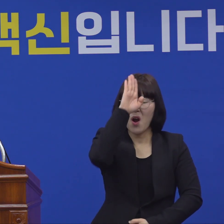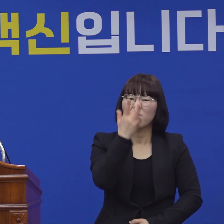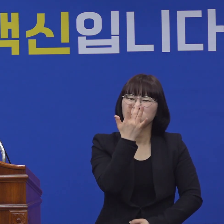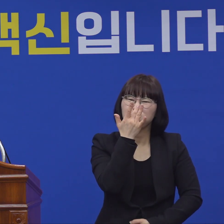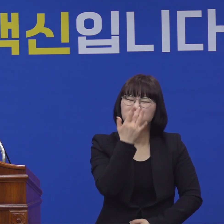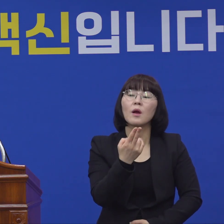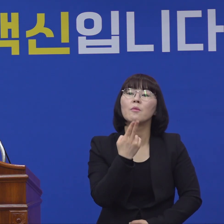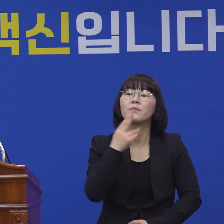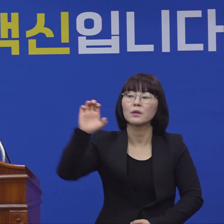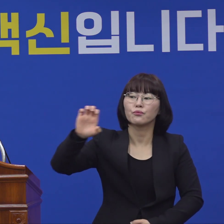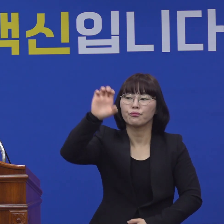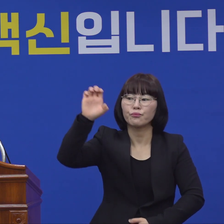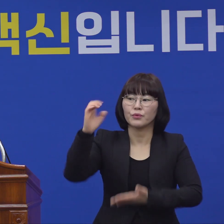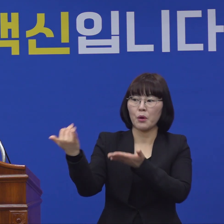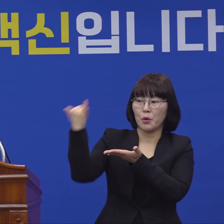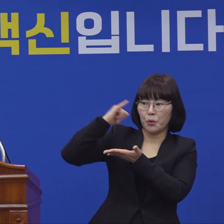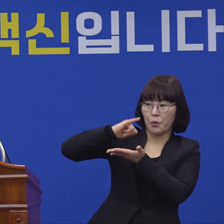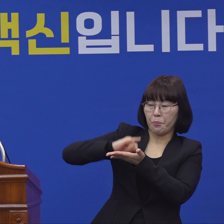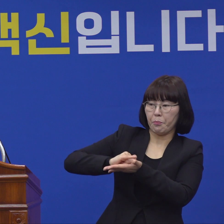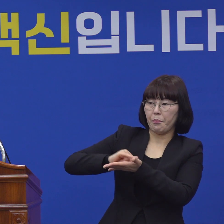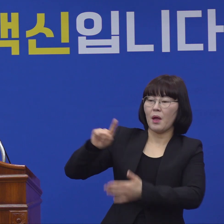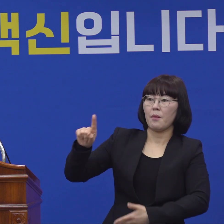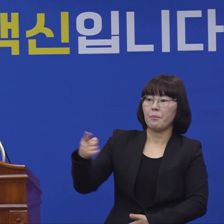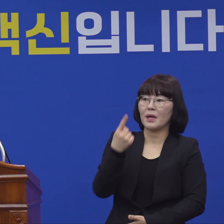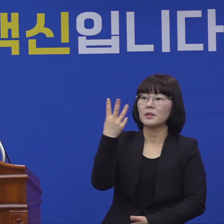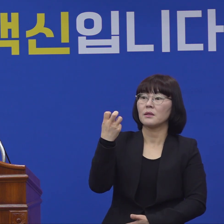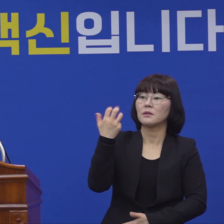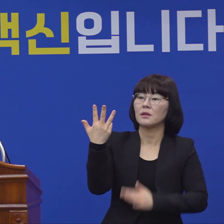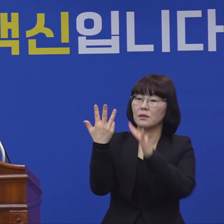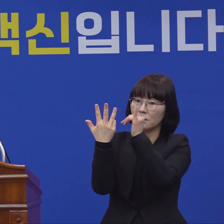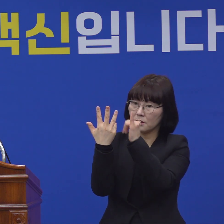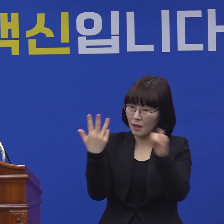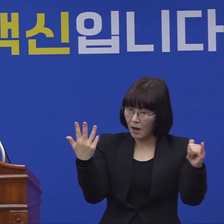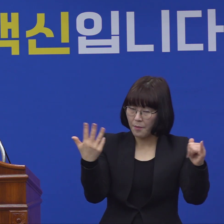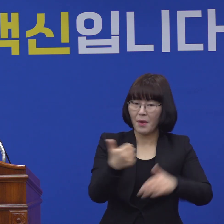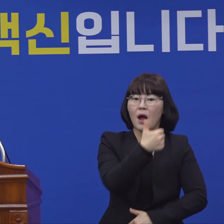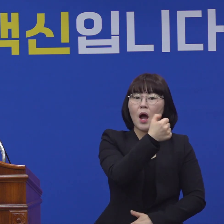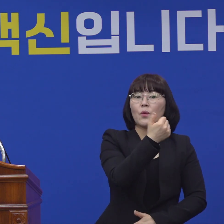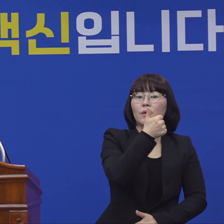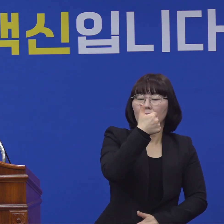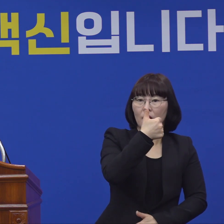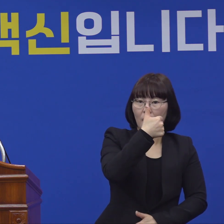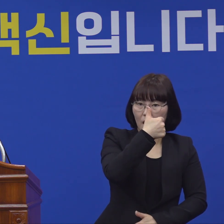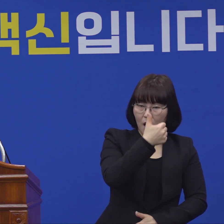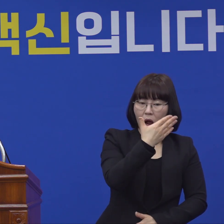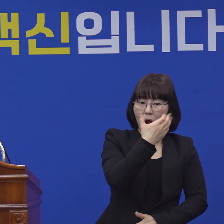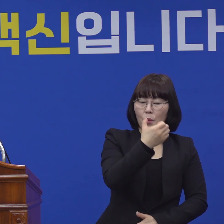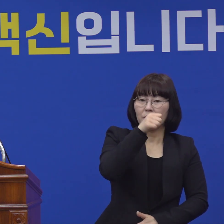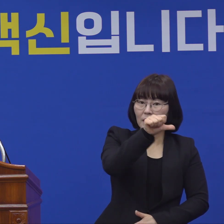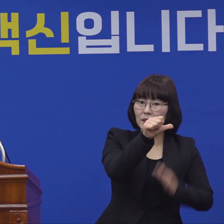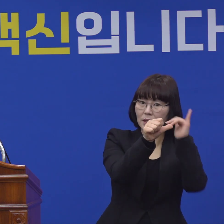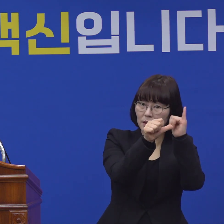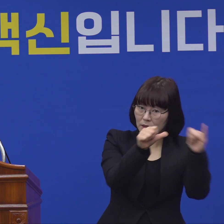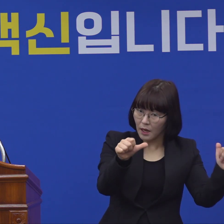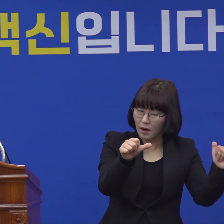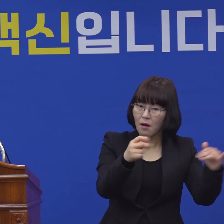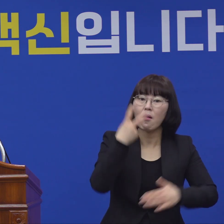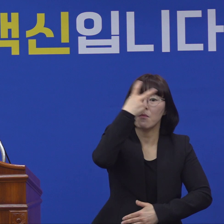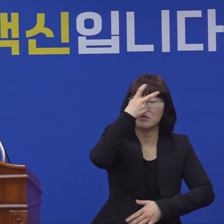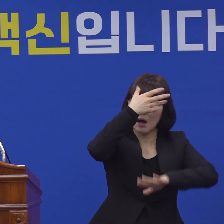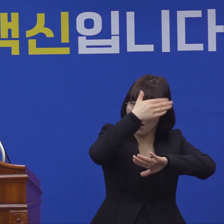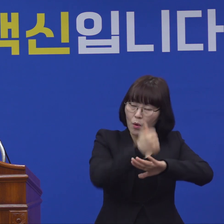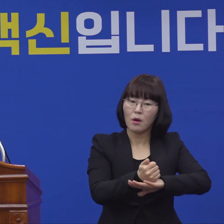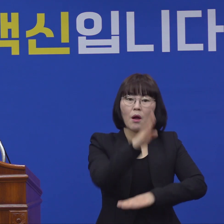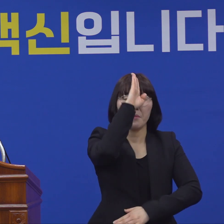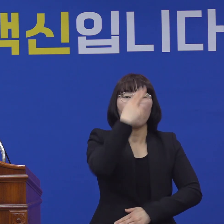유럽입국자 138명 중 95명에 대해 진단검사를 실시하여 8명이 음성